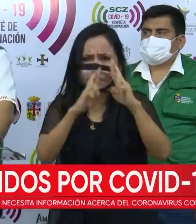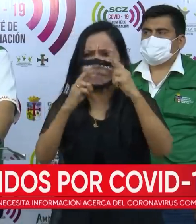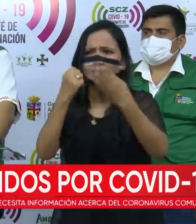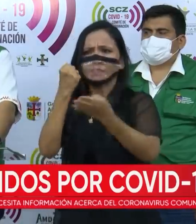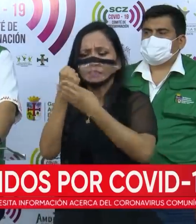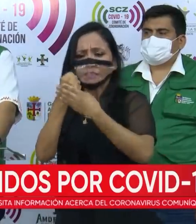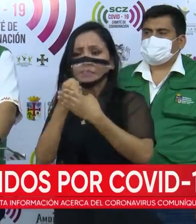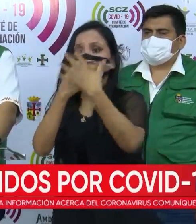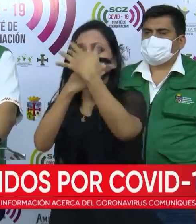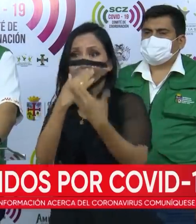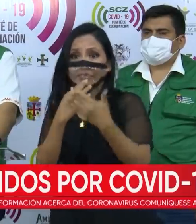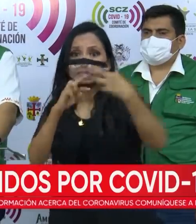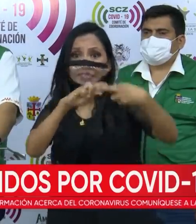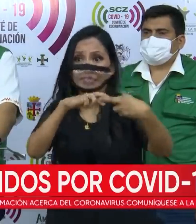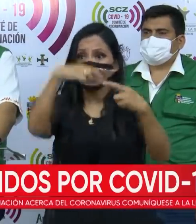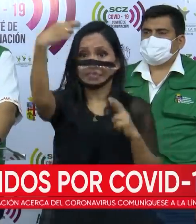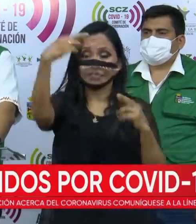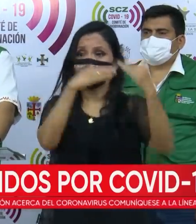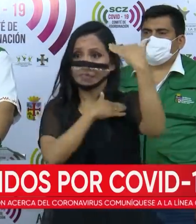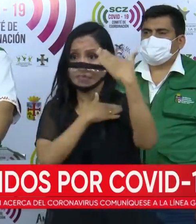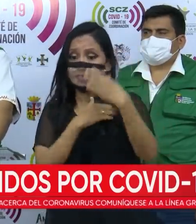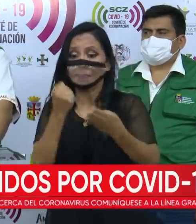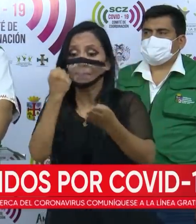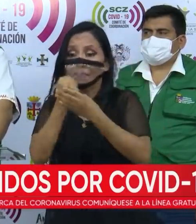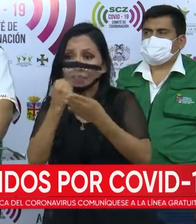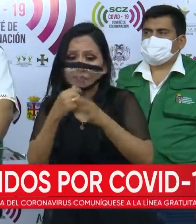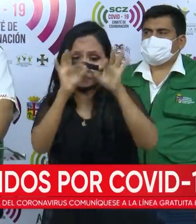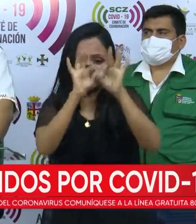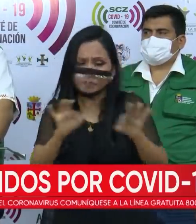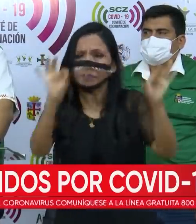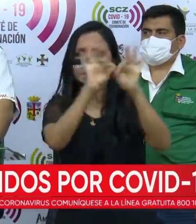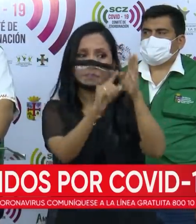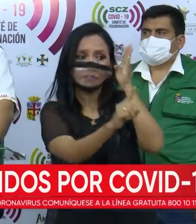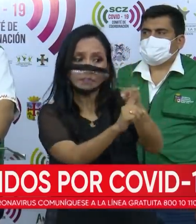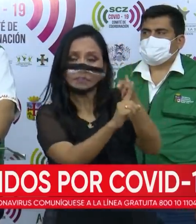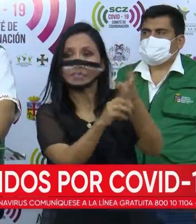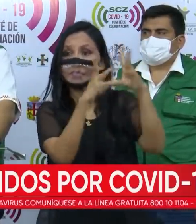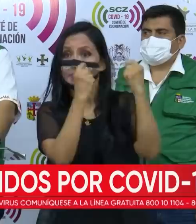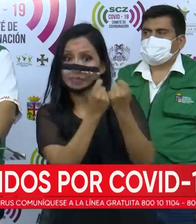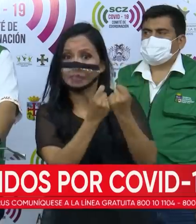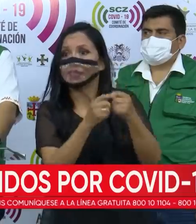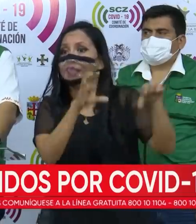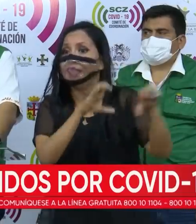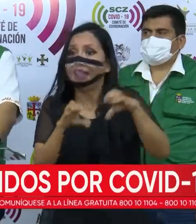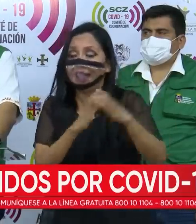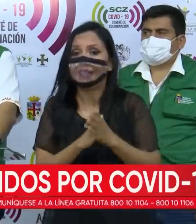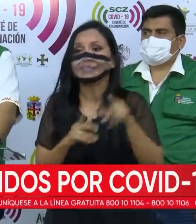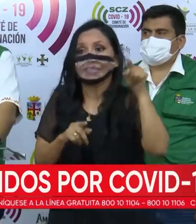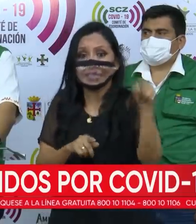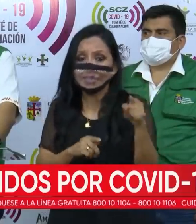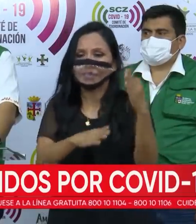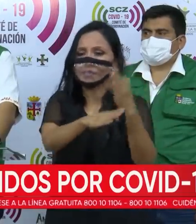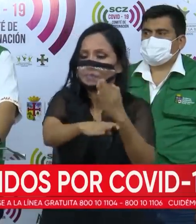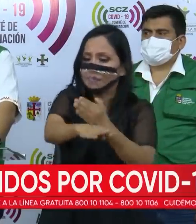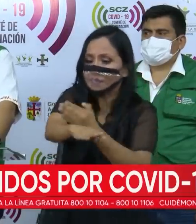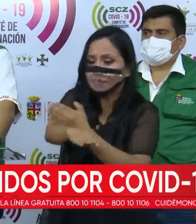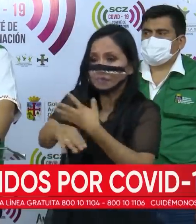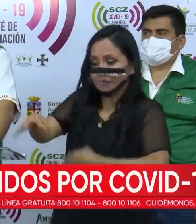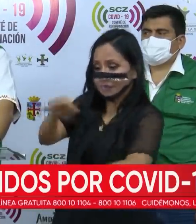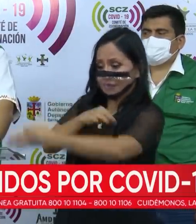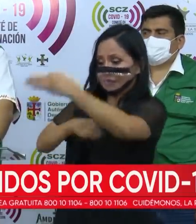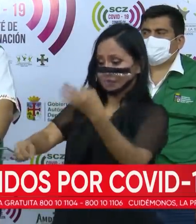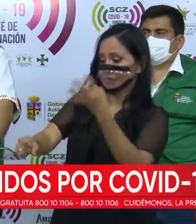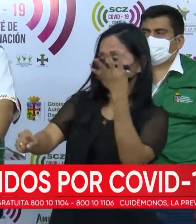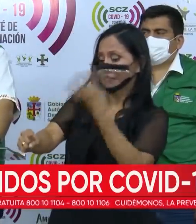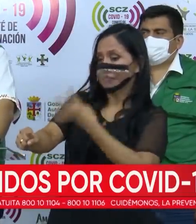Banco de Sangre Regional Santa Cruz, banco de referencia a nivel departamental, realiza sus procedimientos de aféresis de